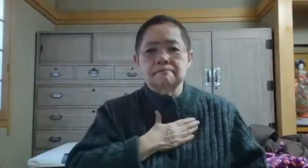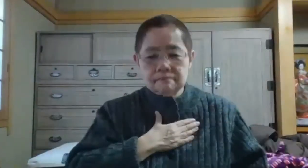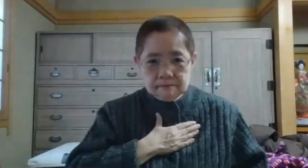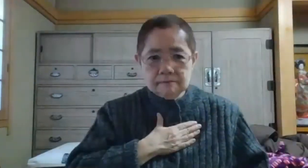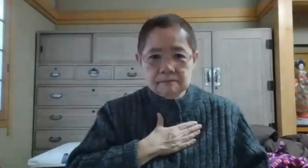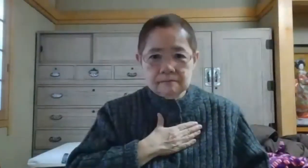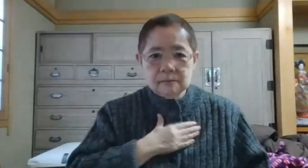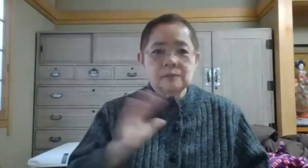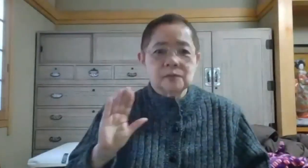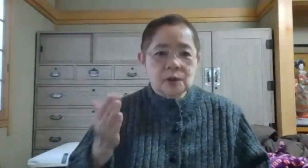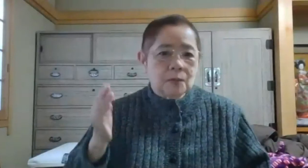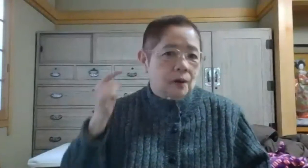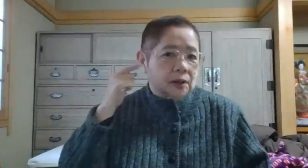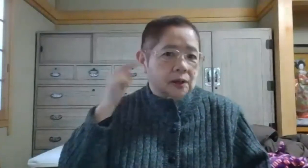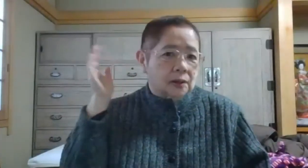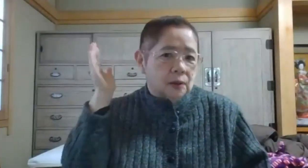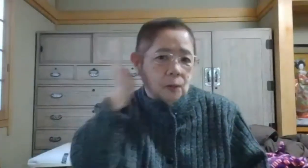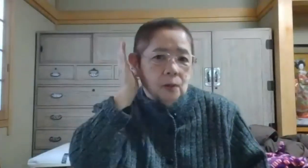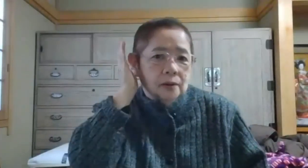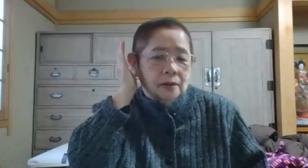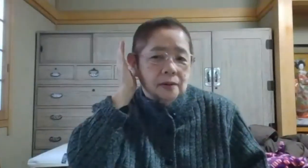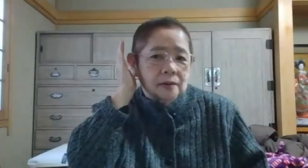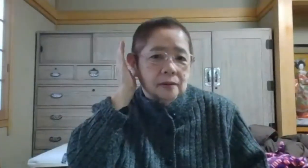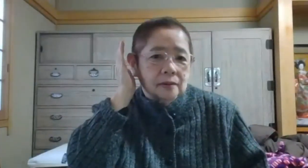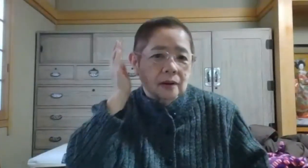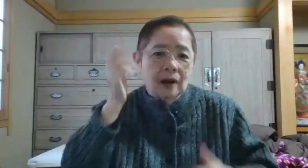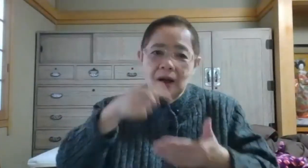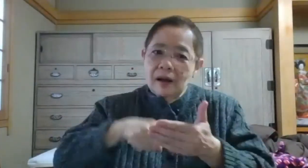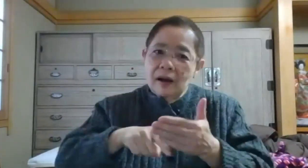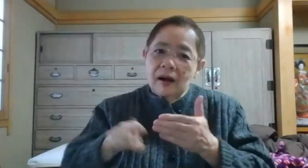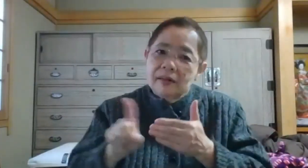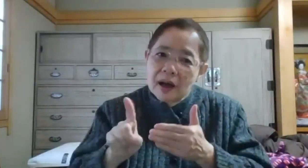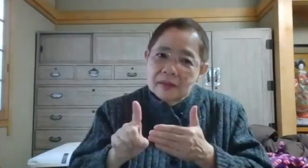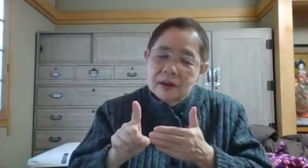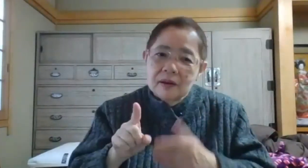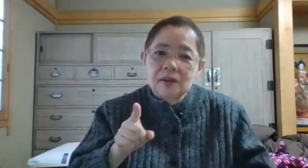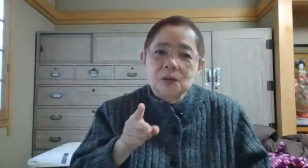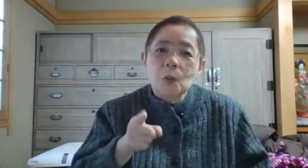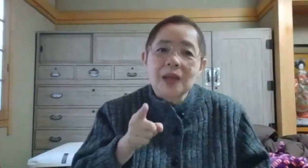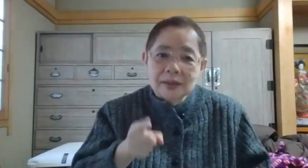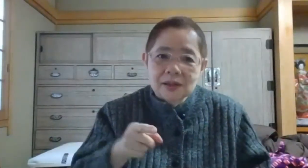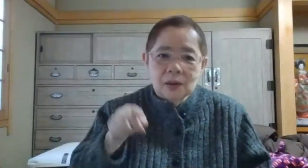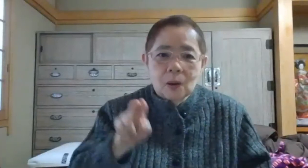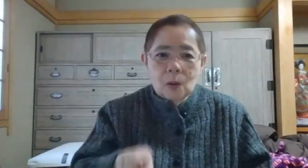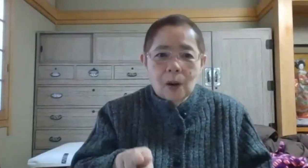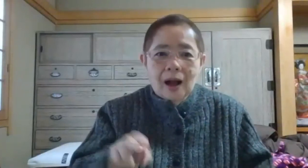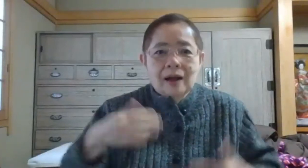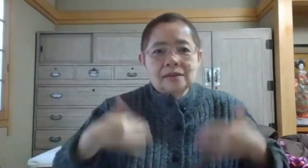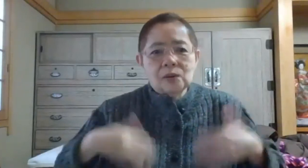耳の聞こえない人が、なぜそんなに語が楽しいかが分からなかったんですね。